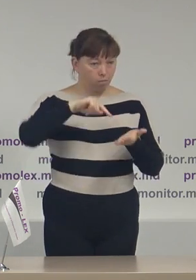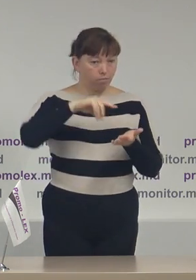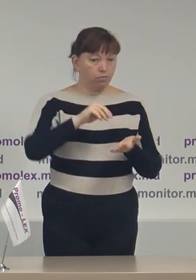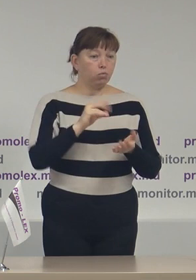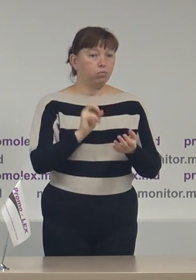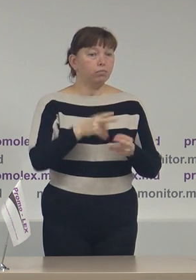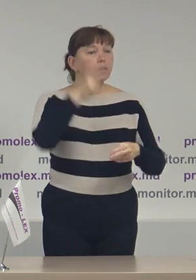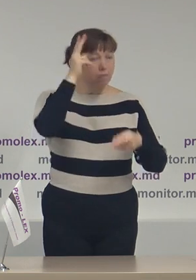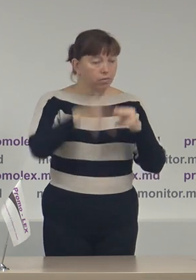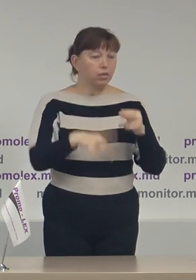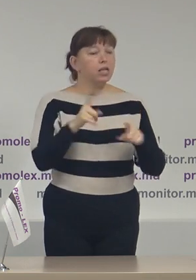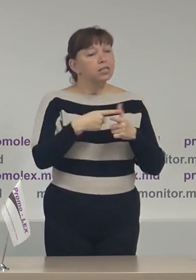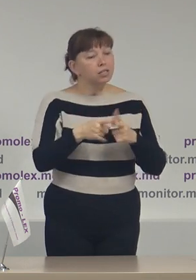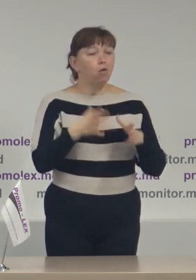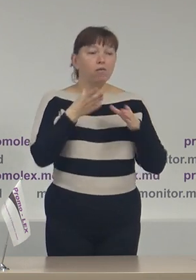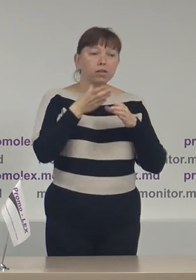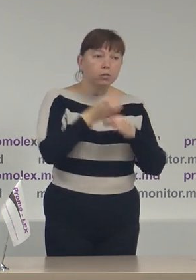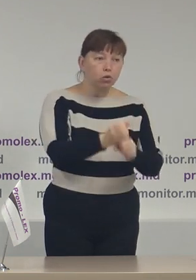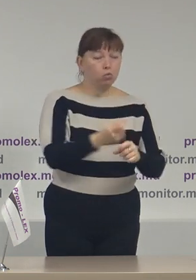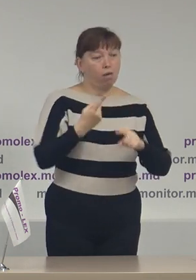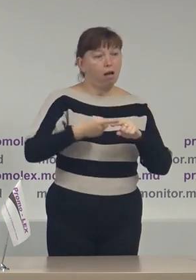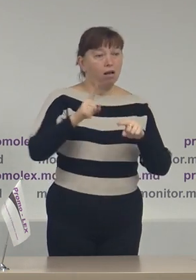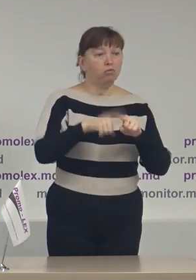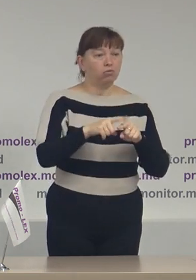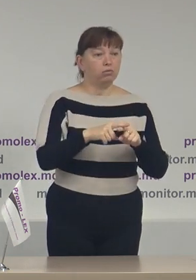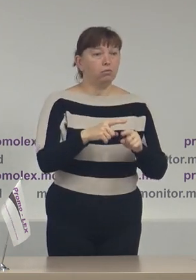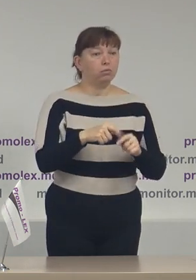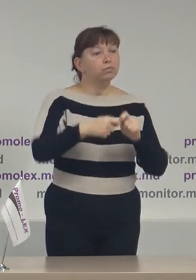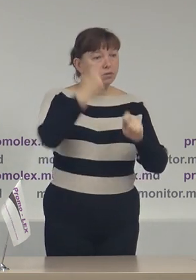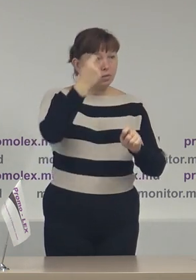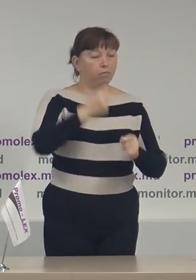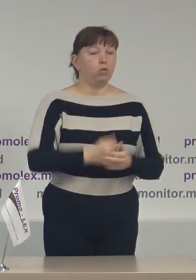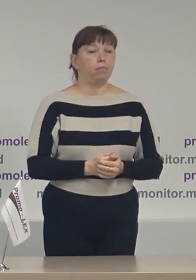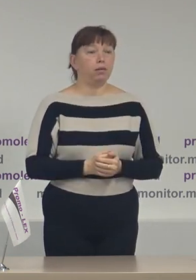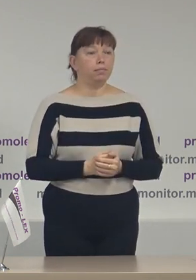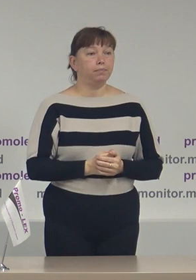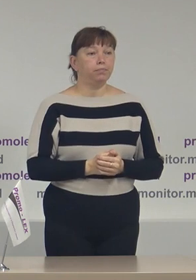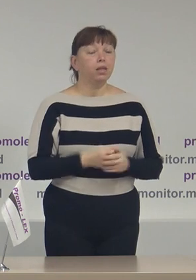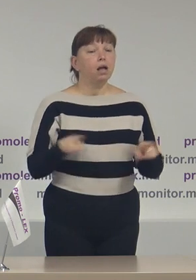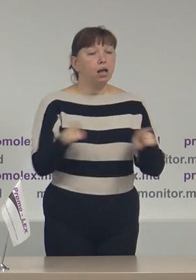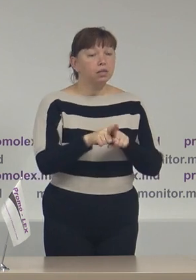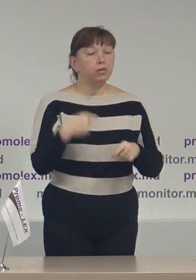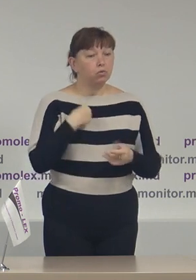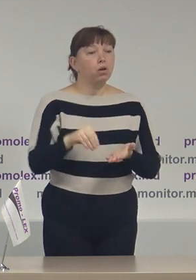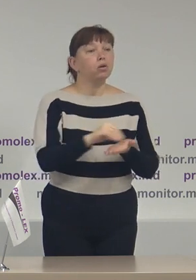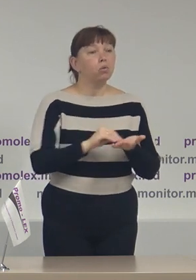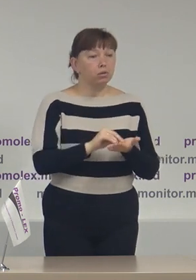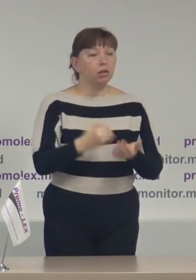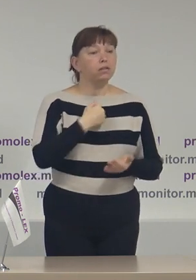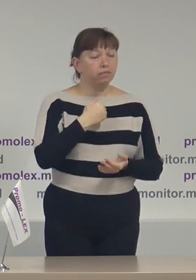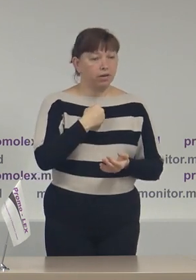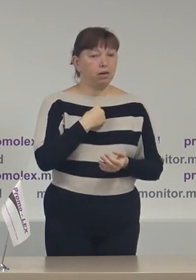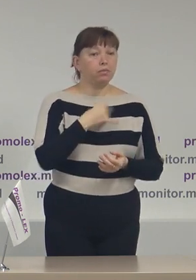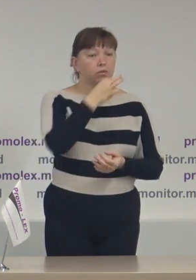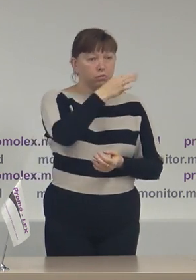sau cel puțin va diminua din acest fenomen. Astfel, noi încă o dată vrem să